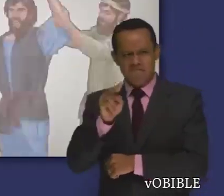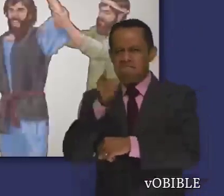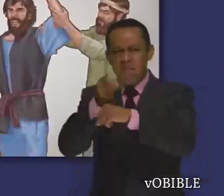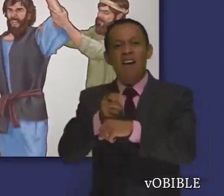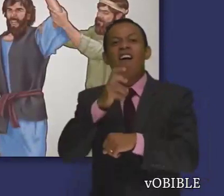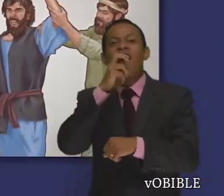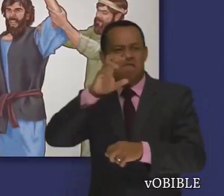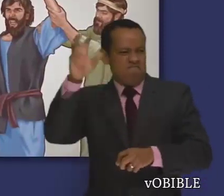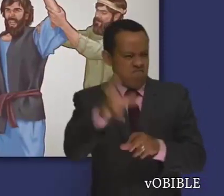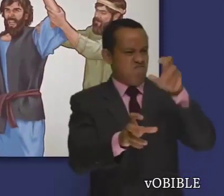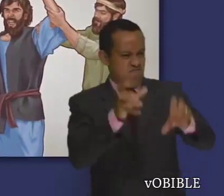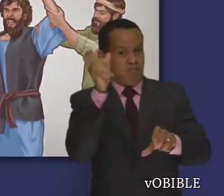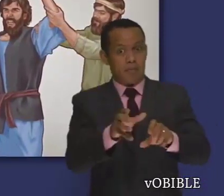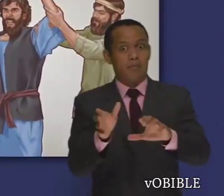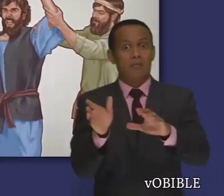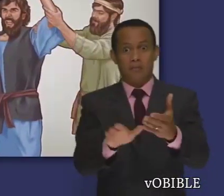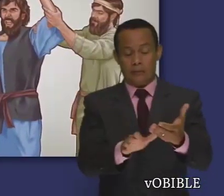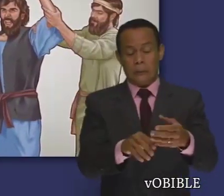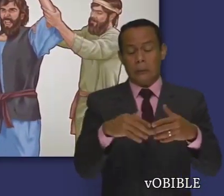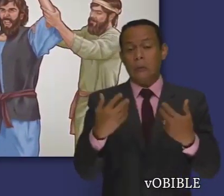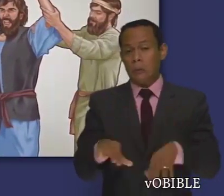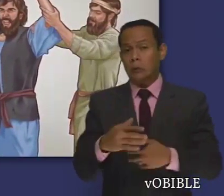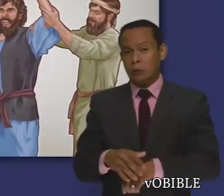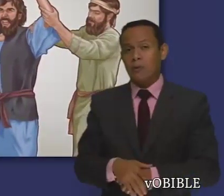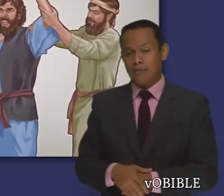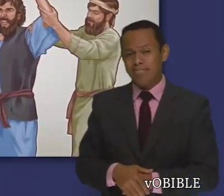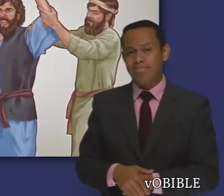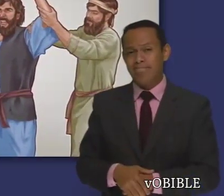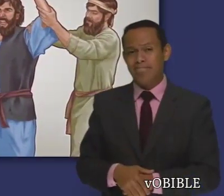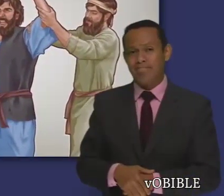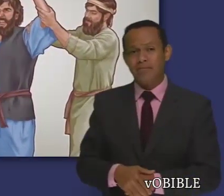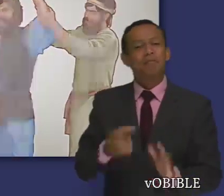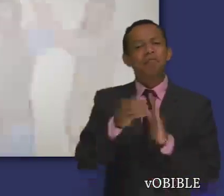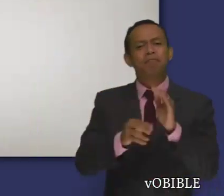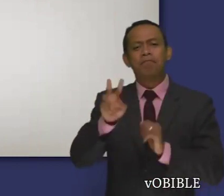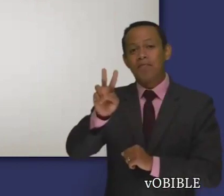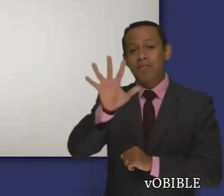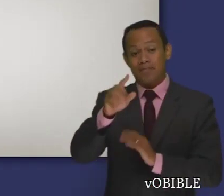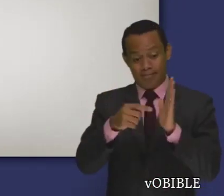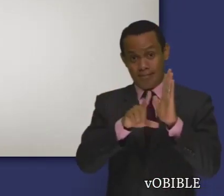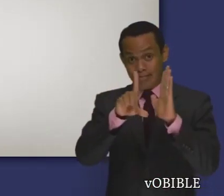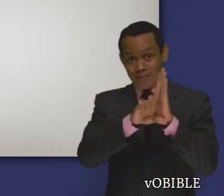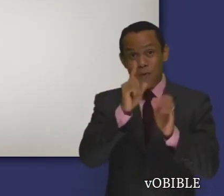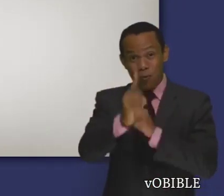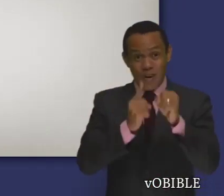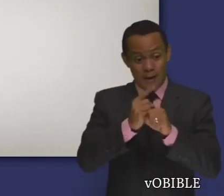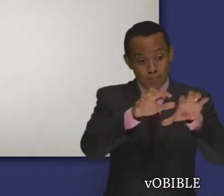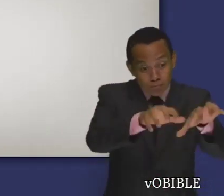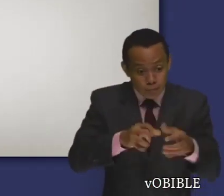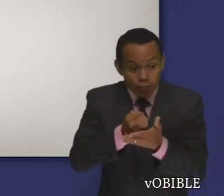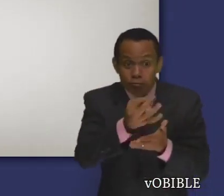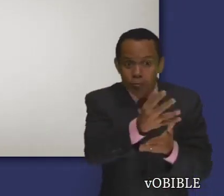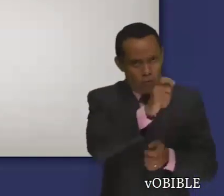Jehová ordena que se ejecute a un hombre por maldecir el nombre divino. Las leyes del capítulo 25